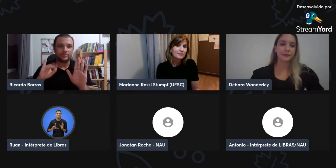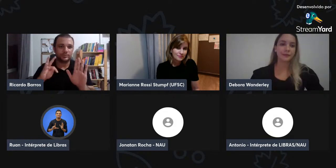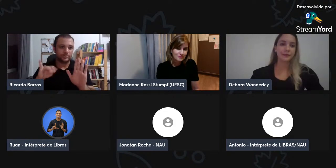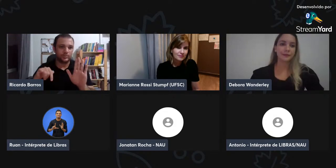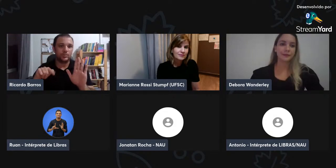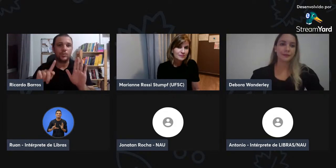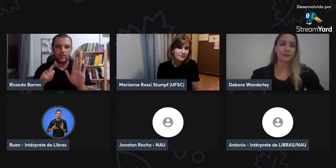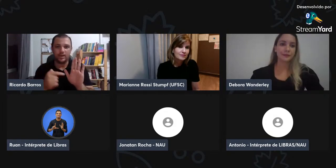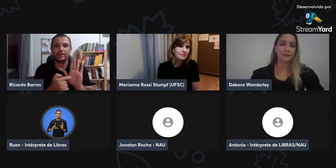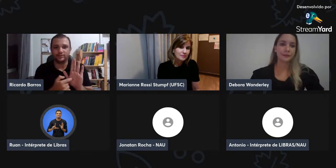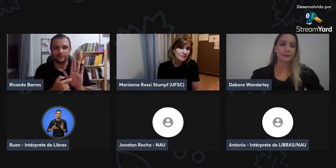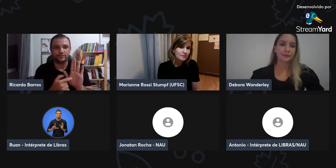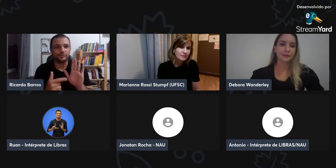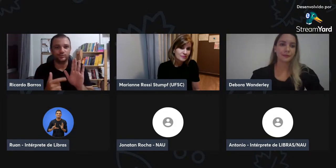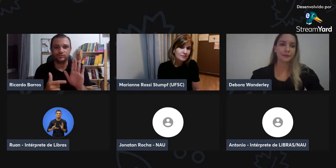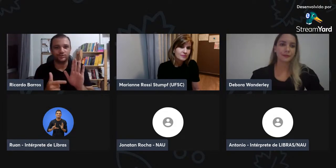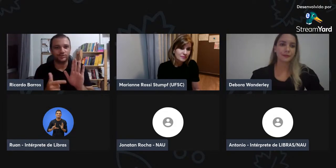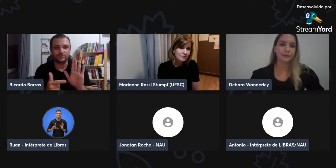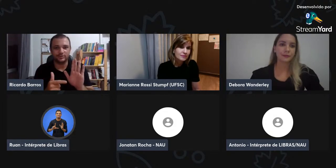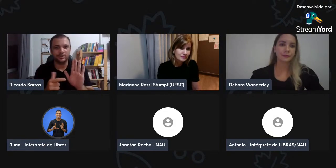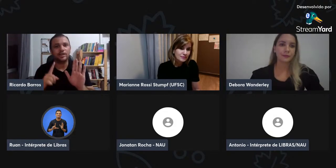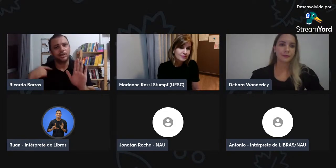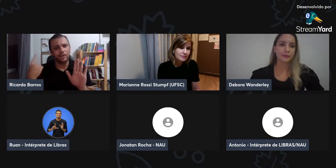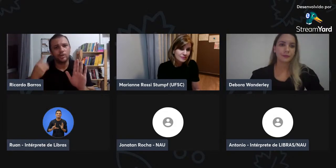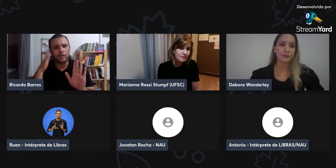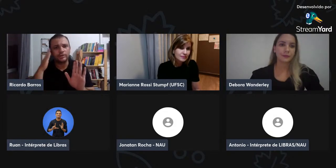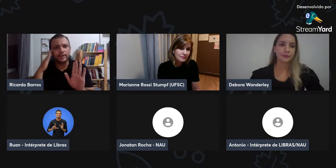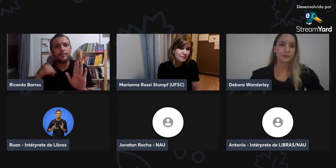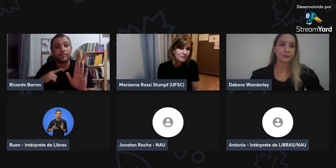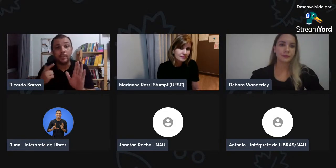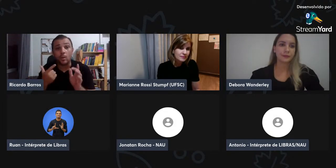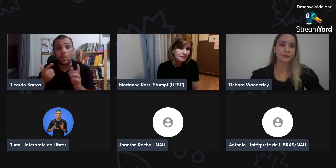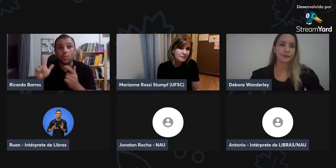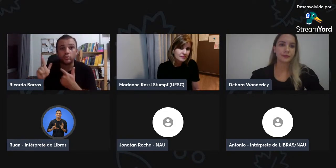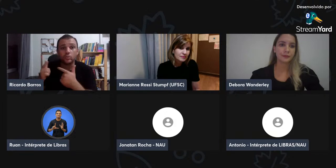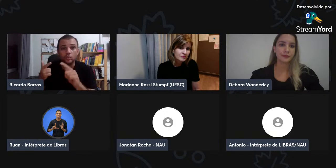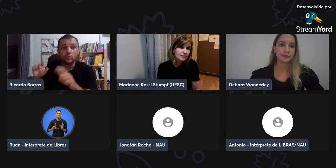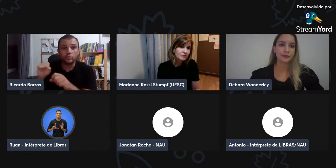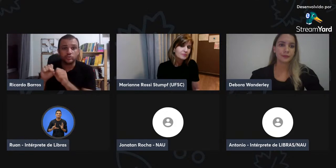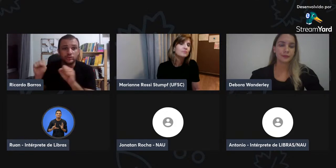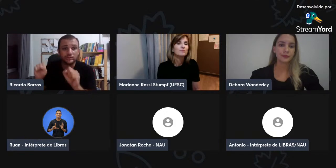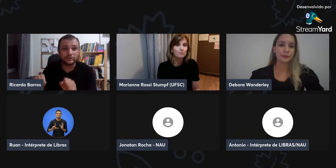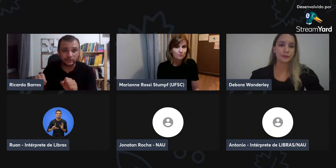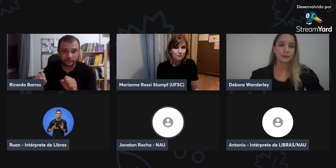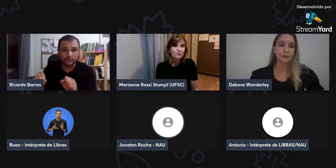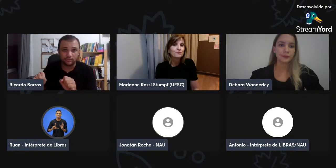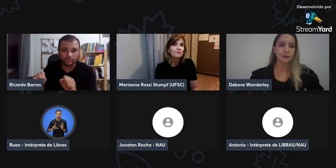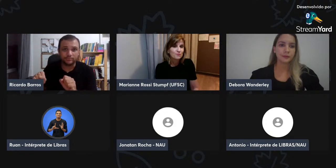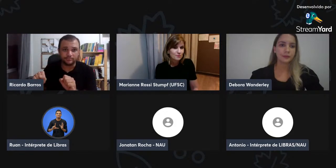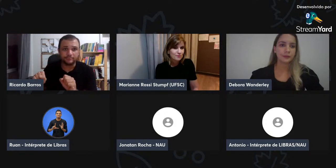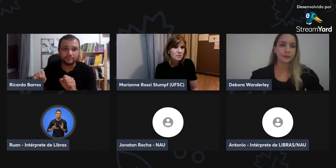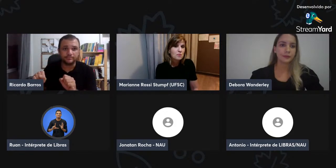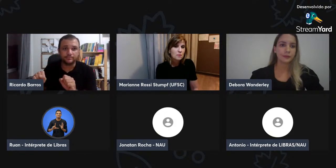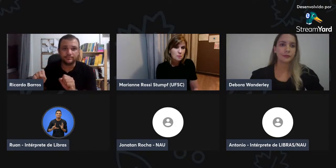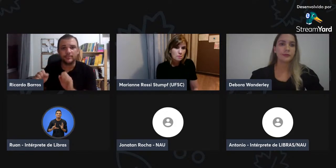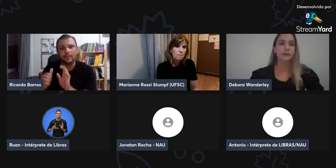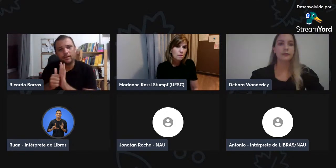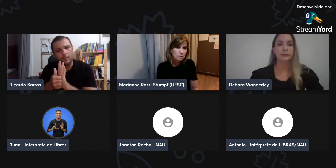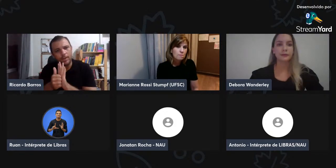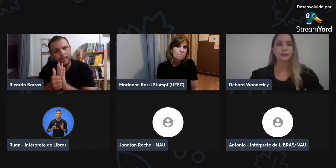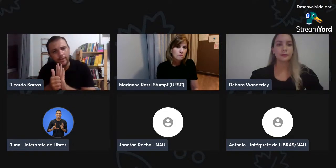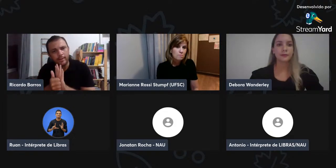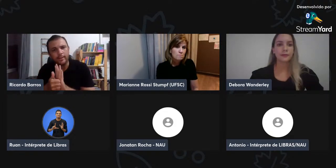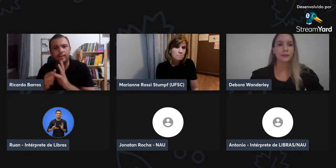a palavra sign-writing, não temos. Então, nós sabemos temos outros